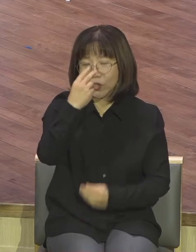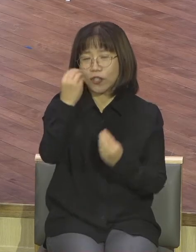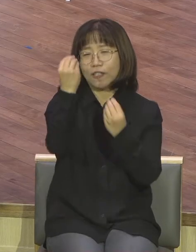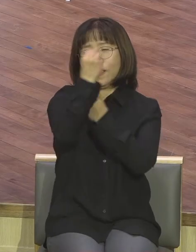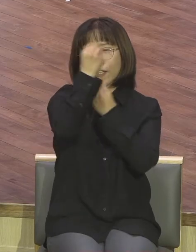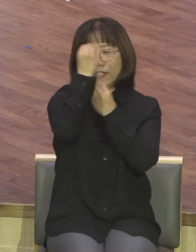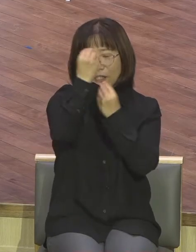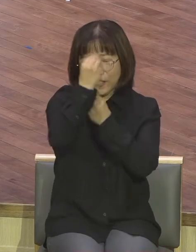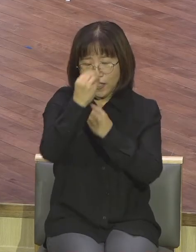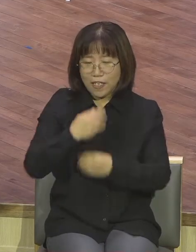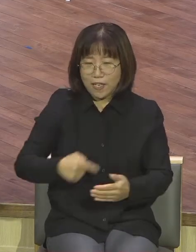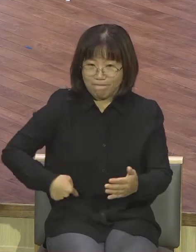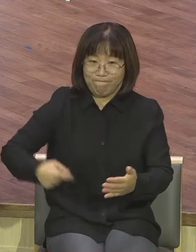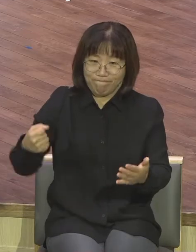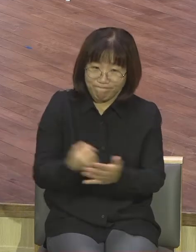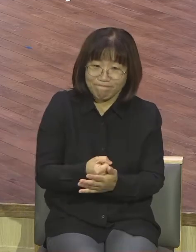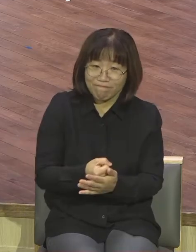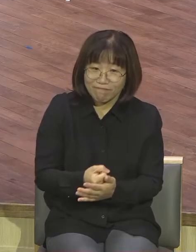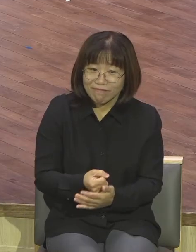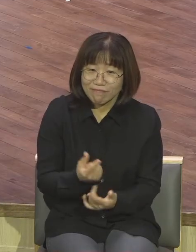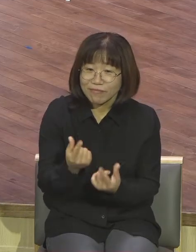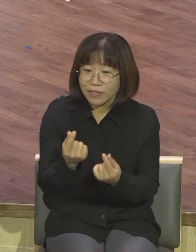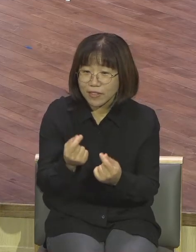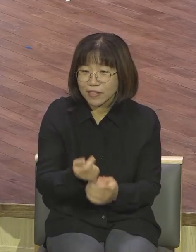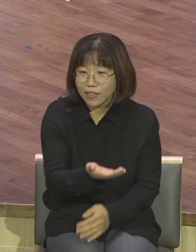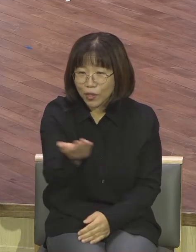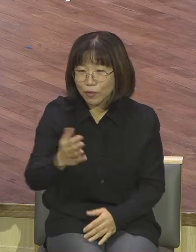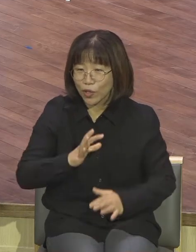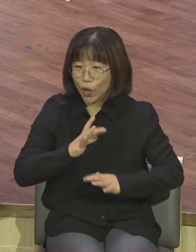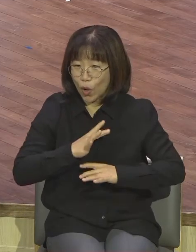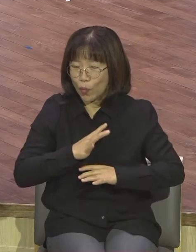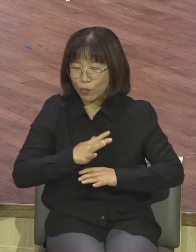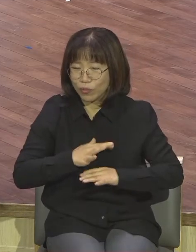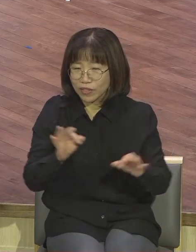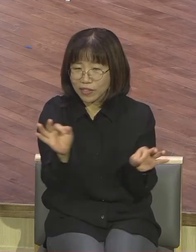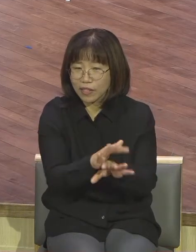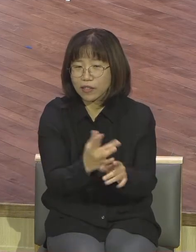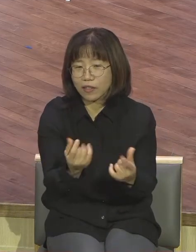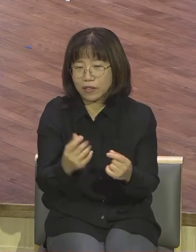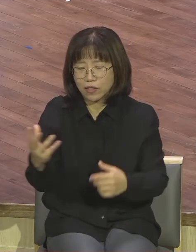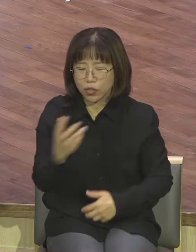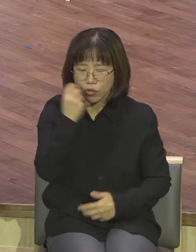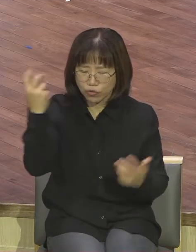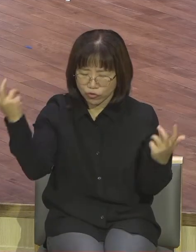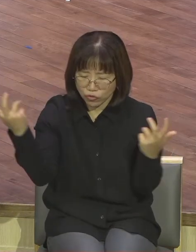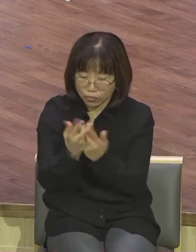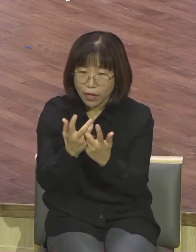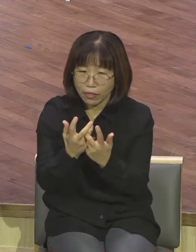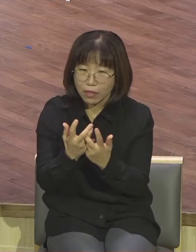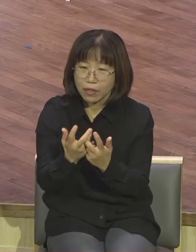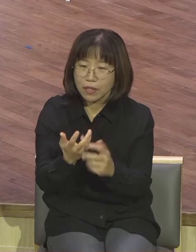취하면 용기가 나고 술이 취하면 급이 없어지잖아요 성령에 충만하면 성령에 충만하면 사람 살리려 하면